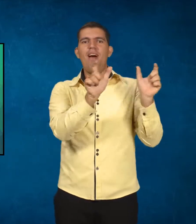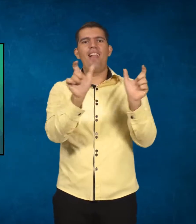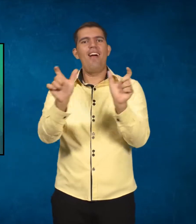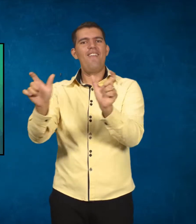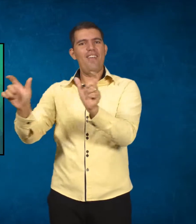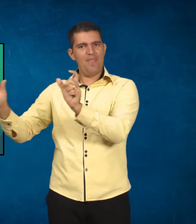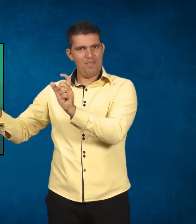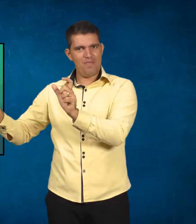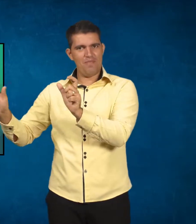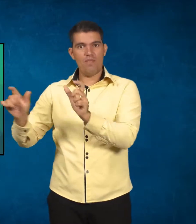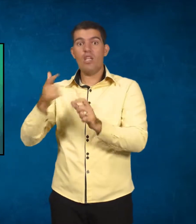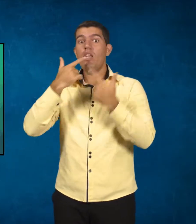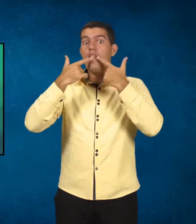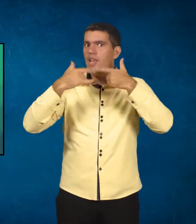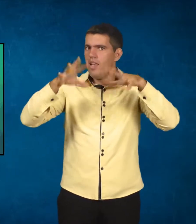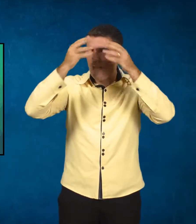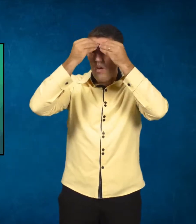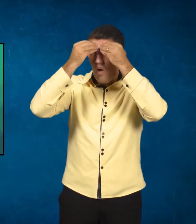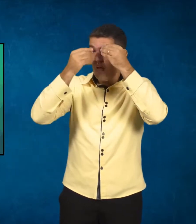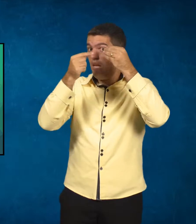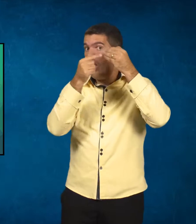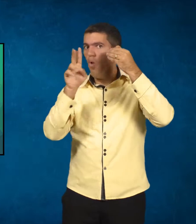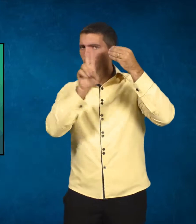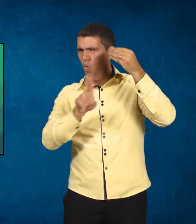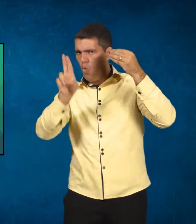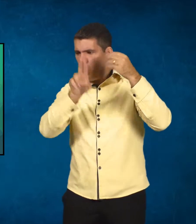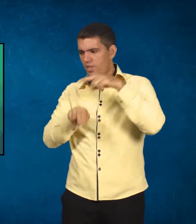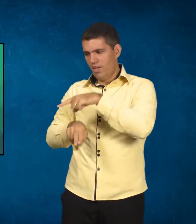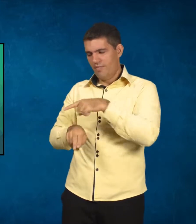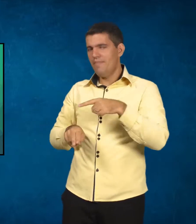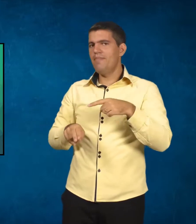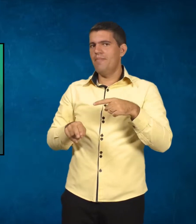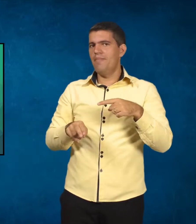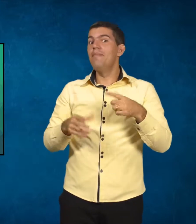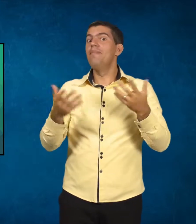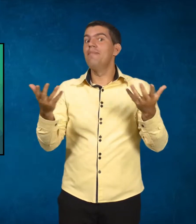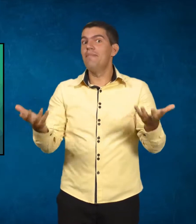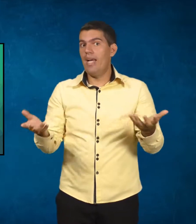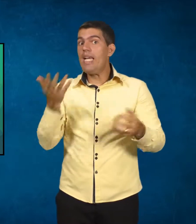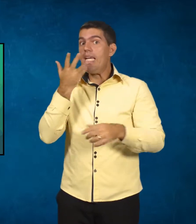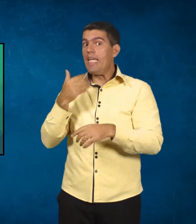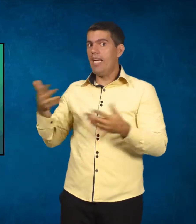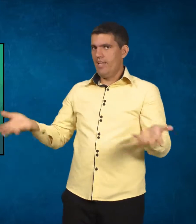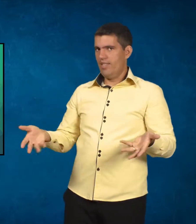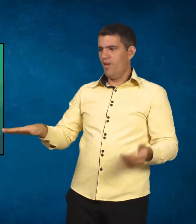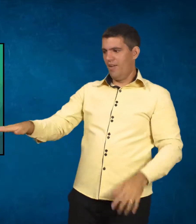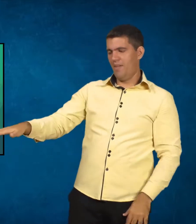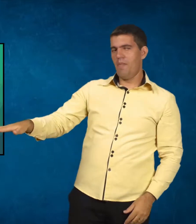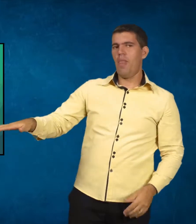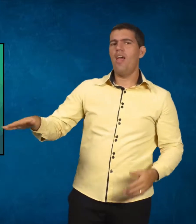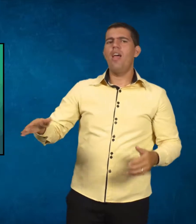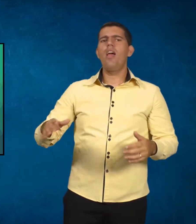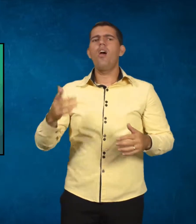da linguagem, esse jovem, essa criança agora já consegue, nessa criança, desenvolver